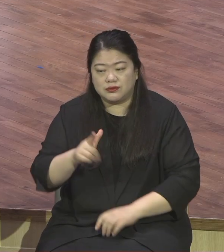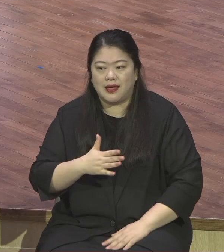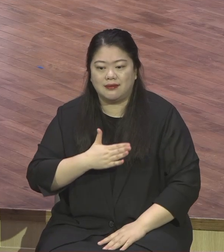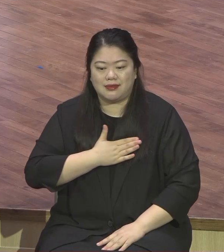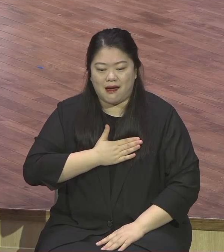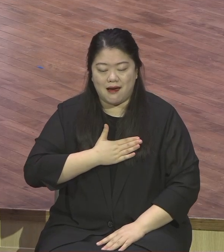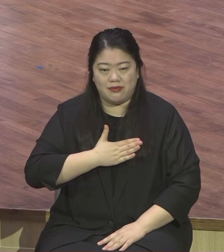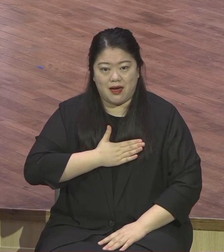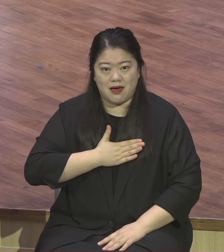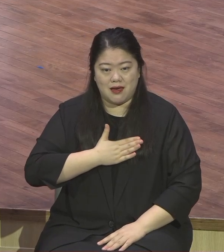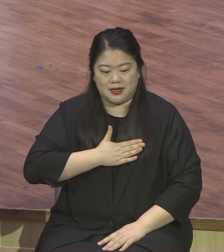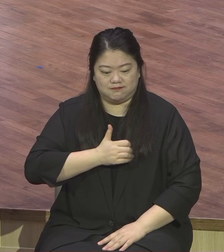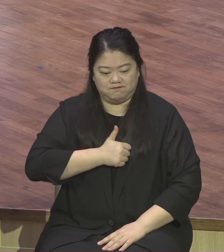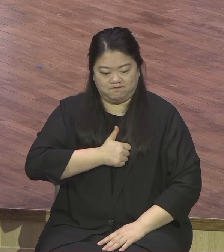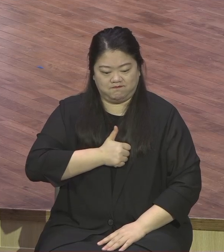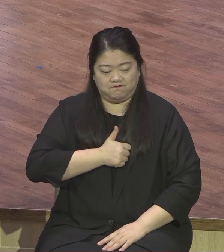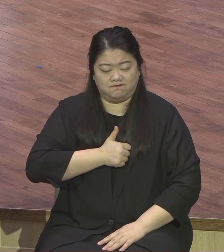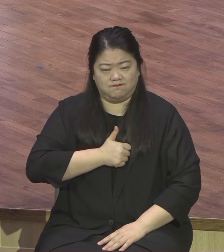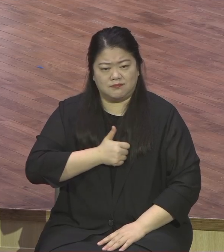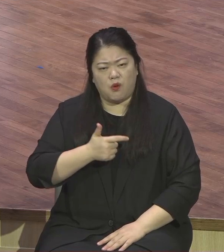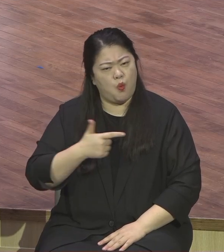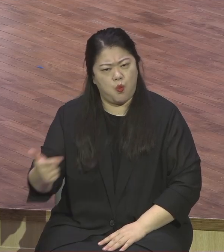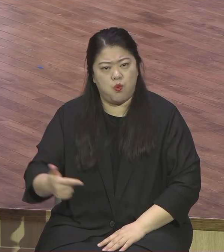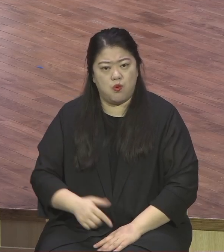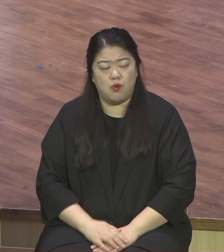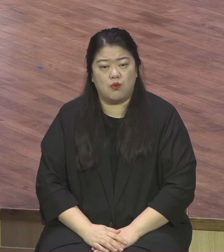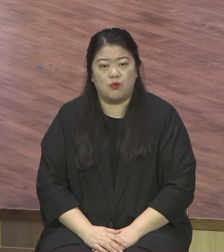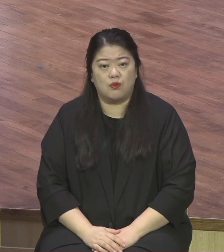다 무너지면 사단이 보루 정신 빠지고 차리세요.